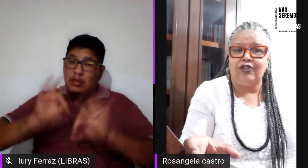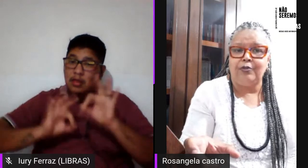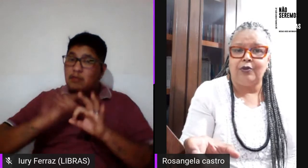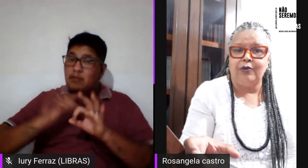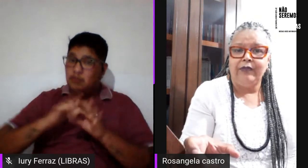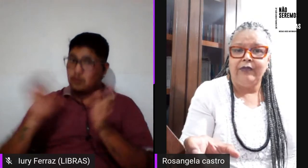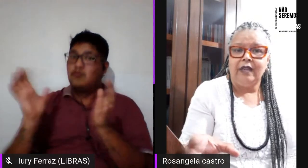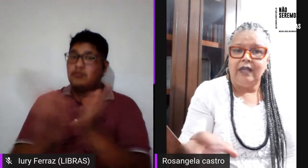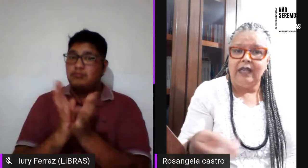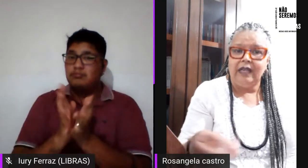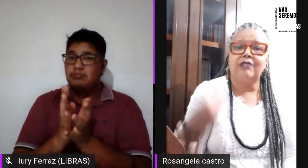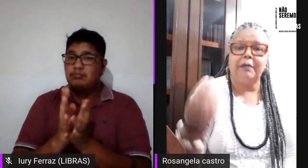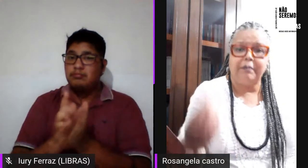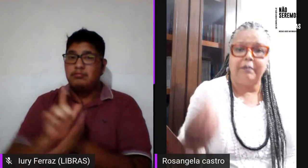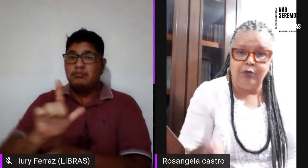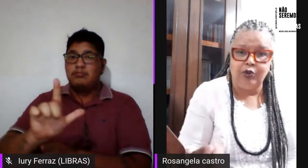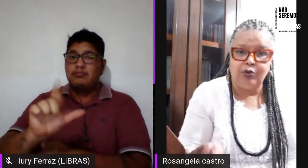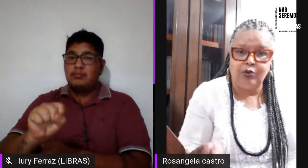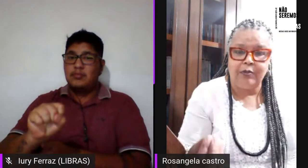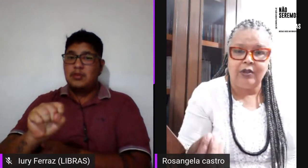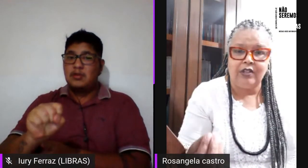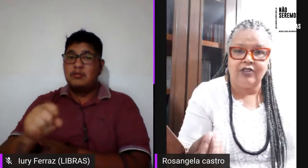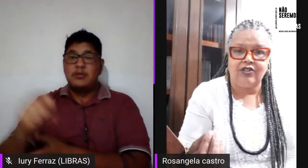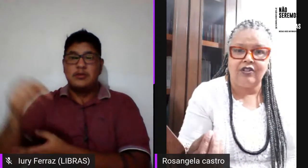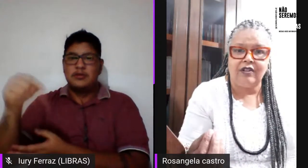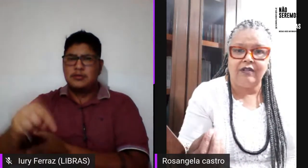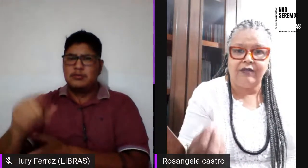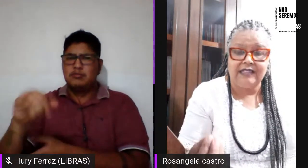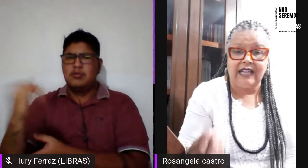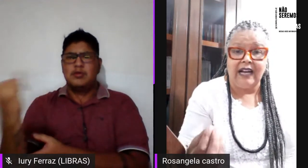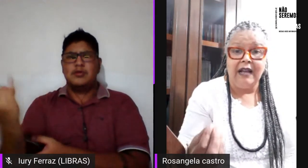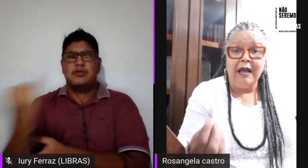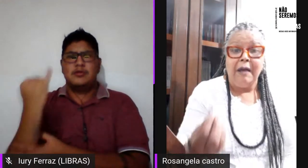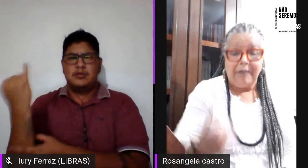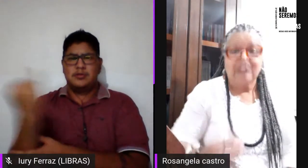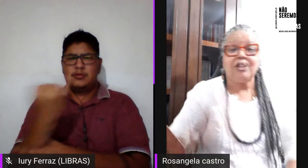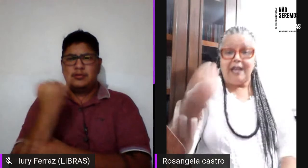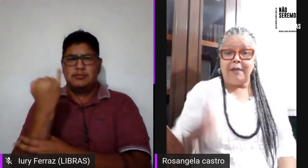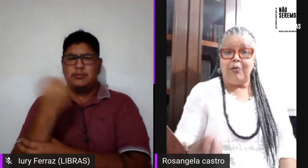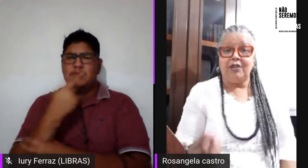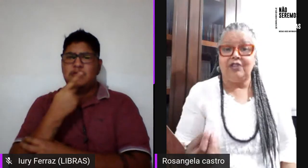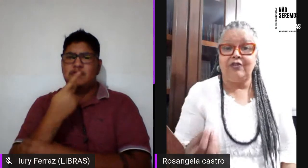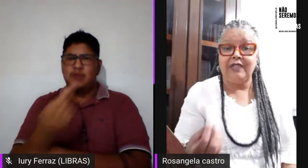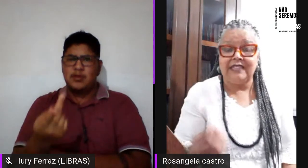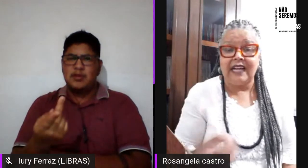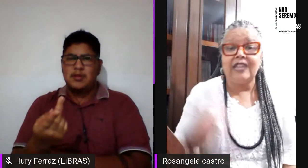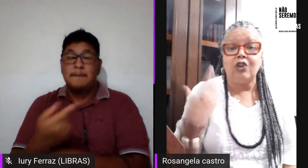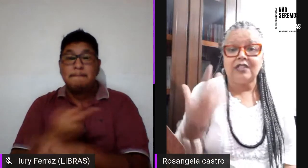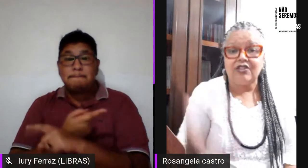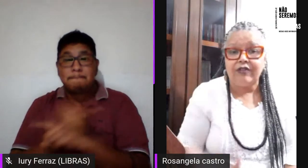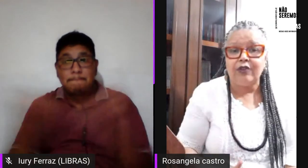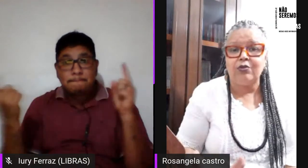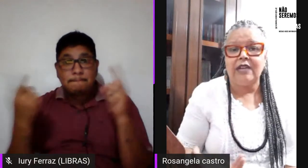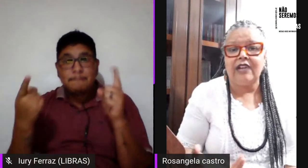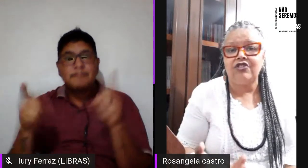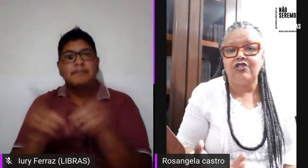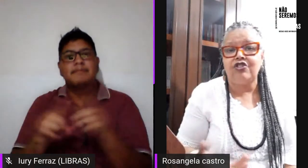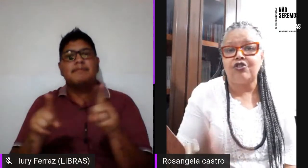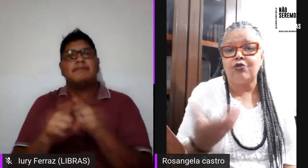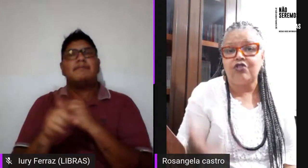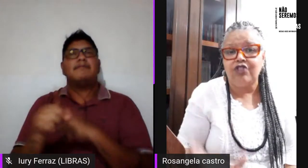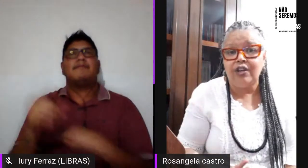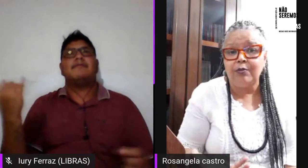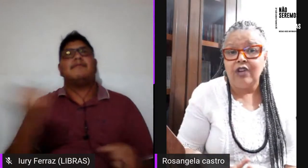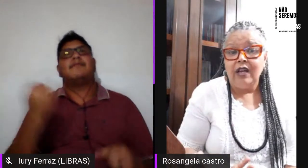lésbico e isso é muito importante frisar. Mas também é importante frisar da nossa dificuldade